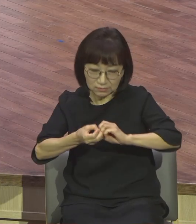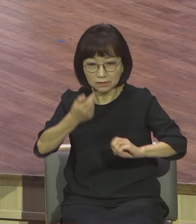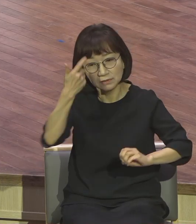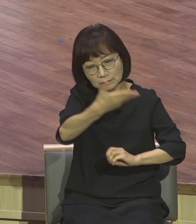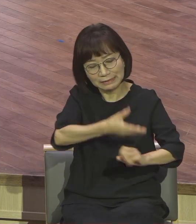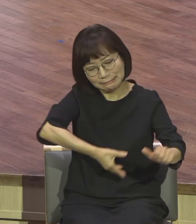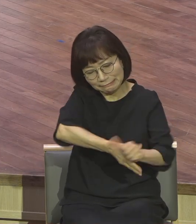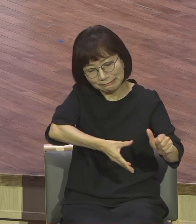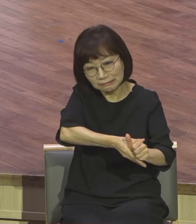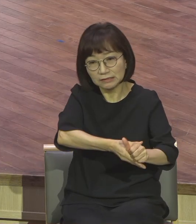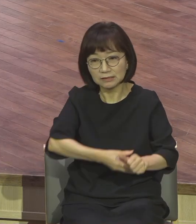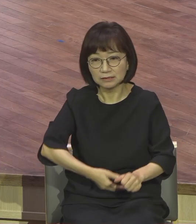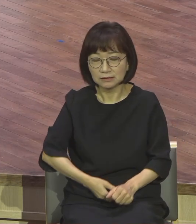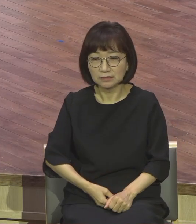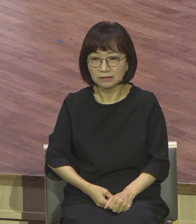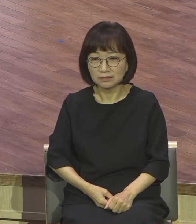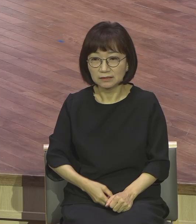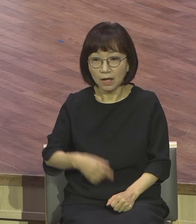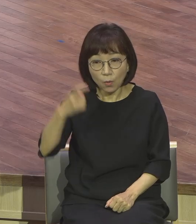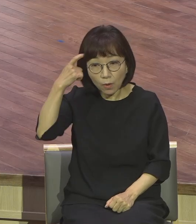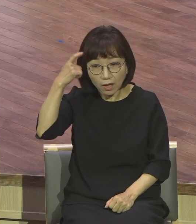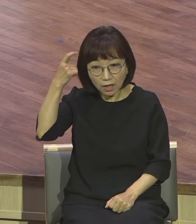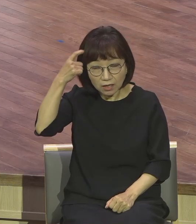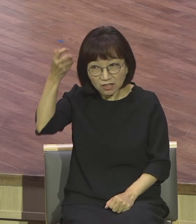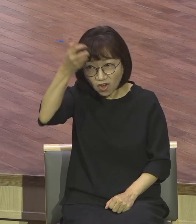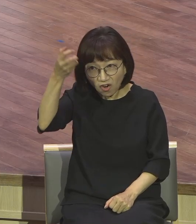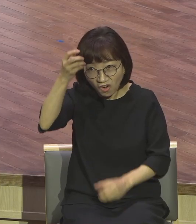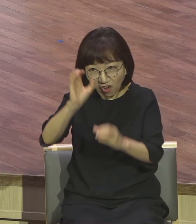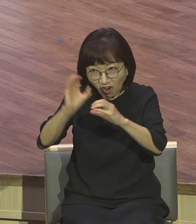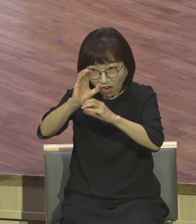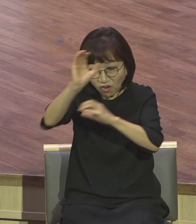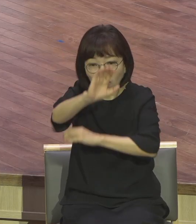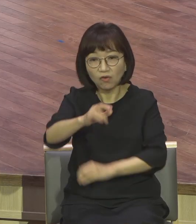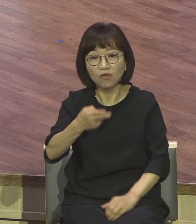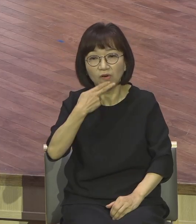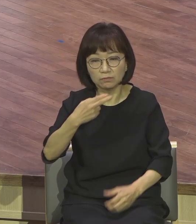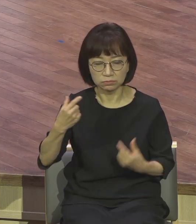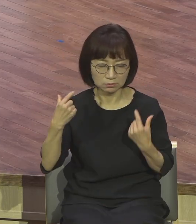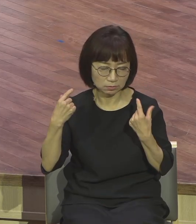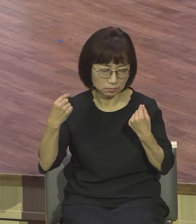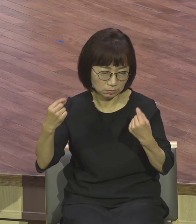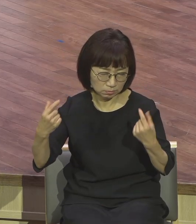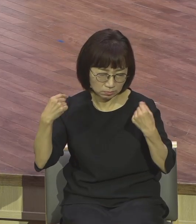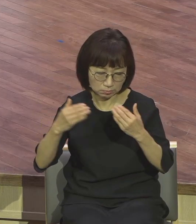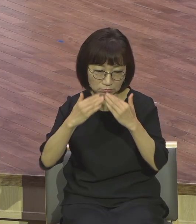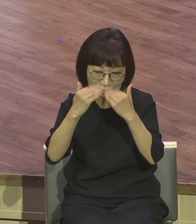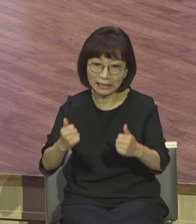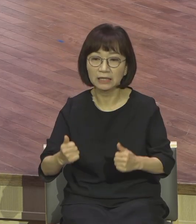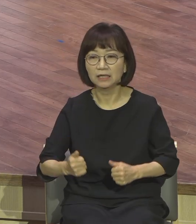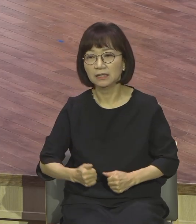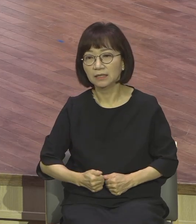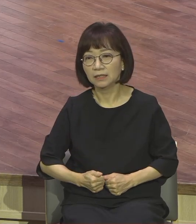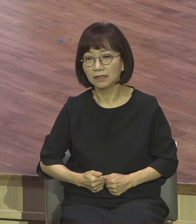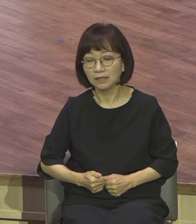전혀 모른다 말아. 업그레이드 안 돼가지고 예수가 그 이슬으로 오셔서 구약의 율법을 모여 다 끝내버렸어요. 아멘